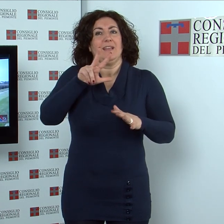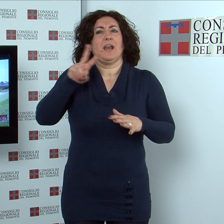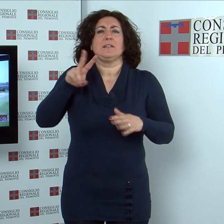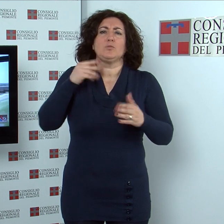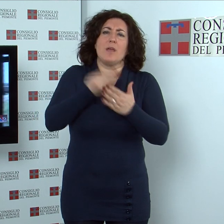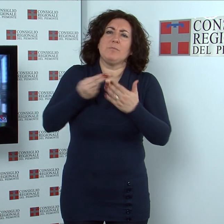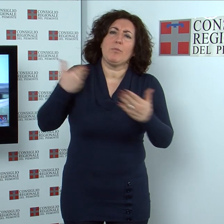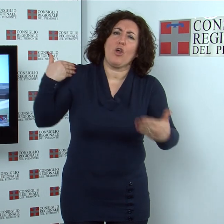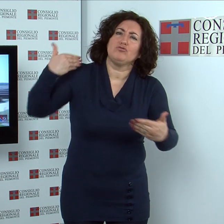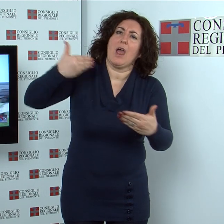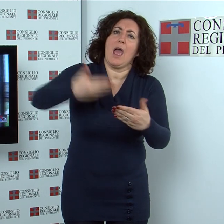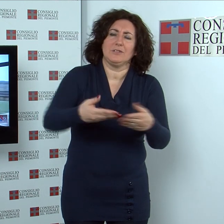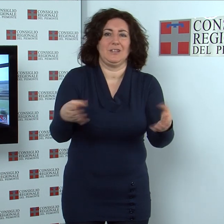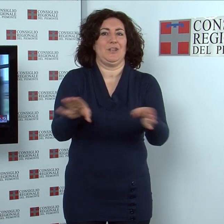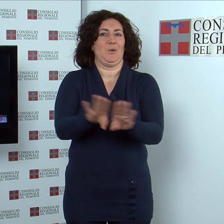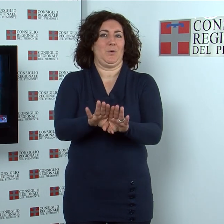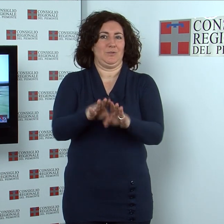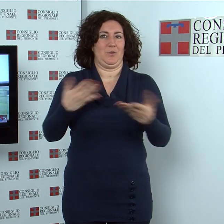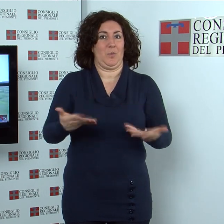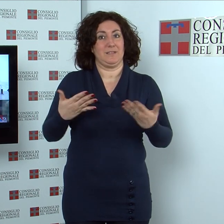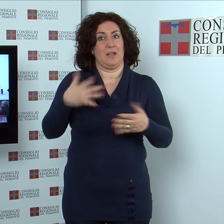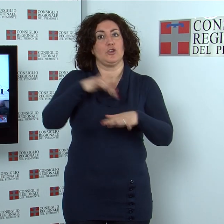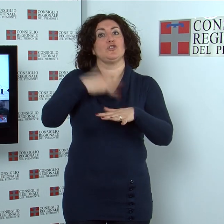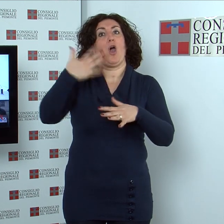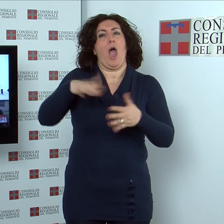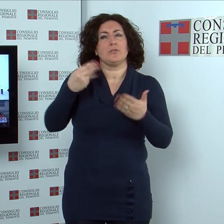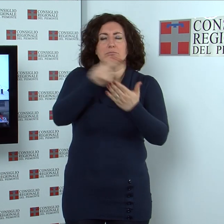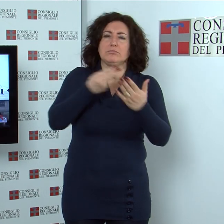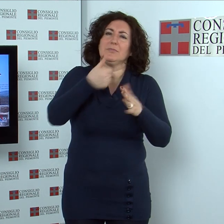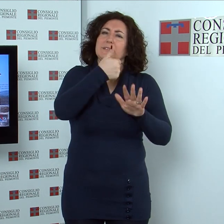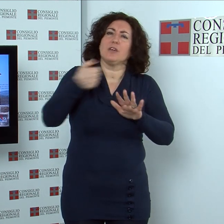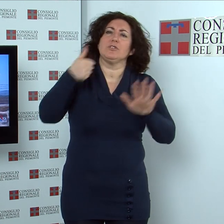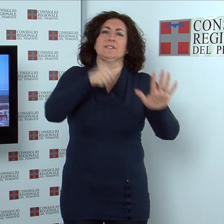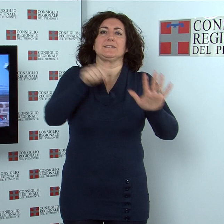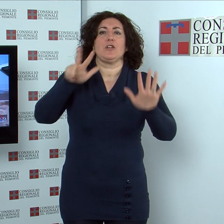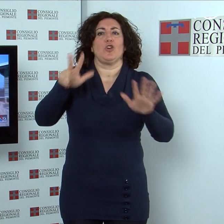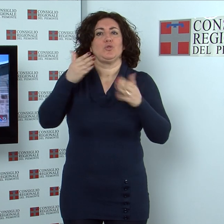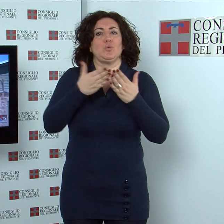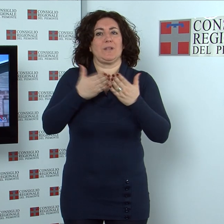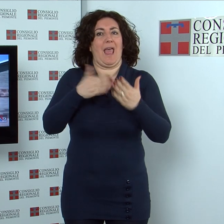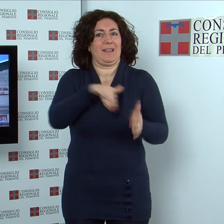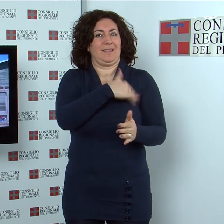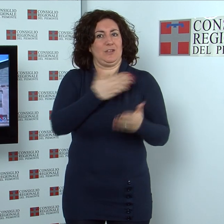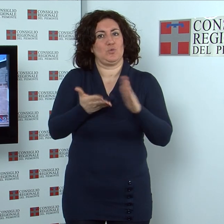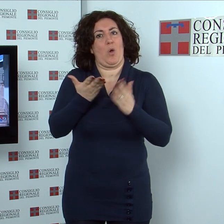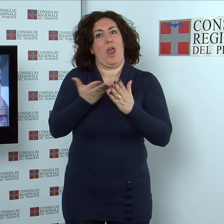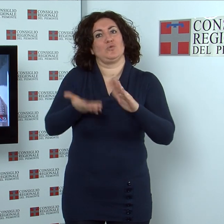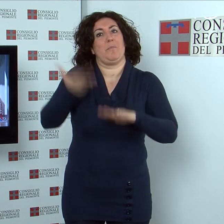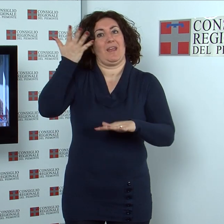hanno inviato i loro elaborati 668 studenti di 47 scuole superiori. I vincitori saranno premiati nell'aula di